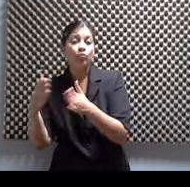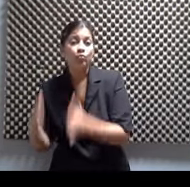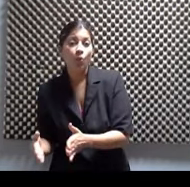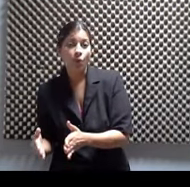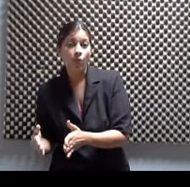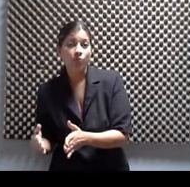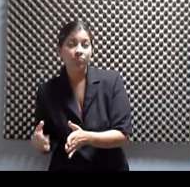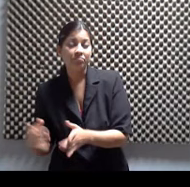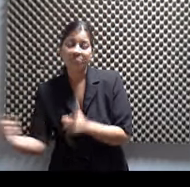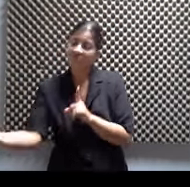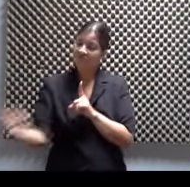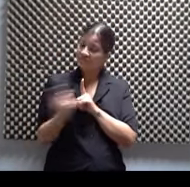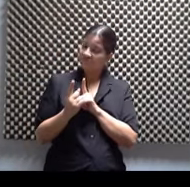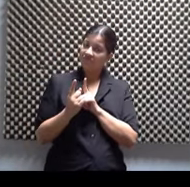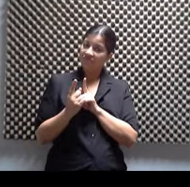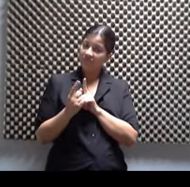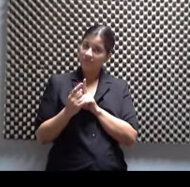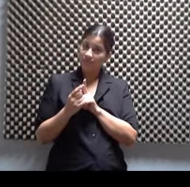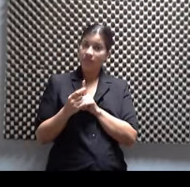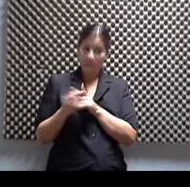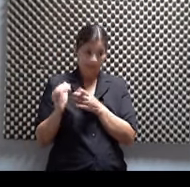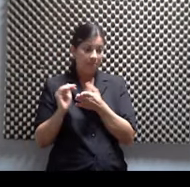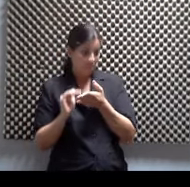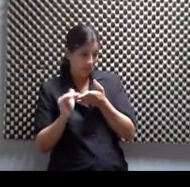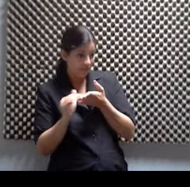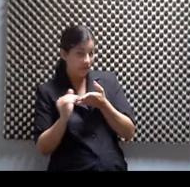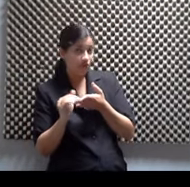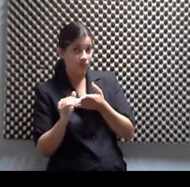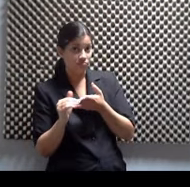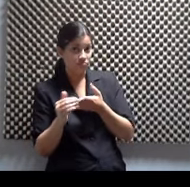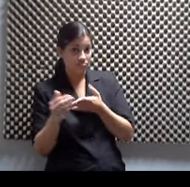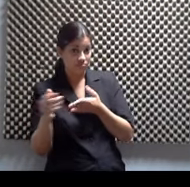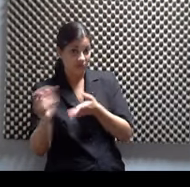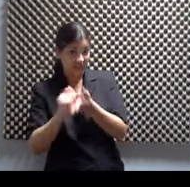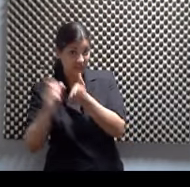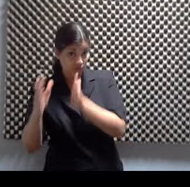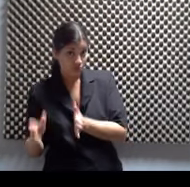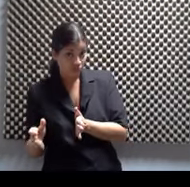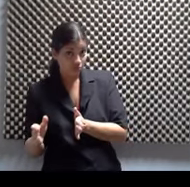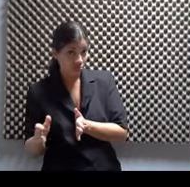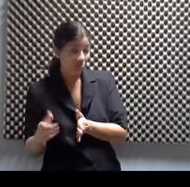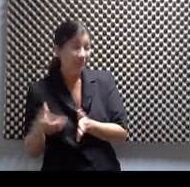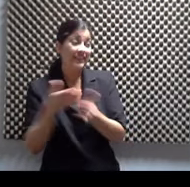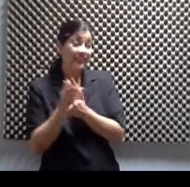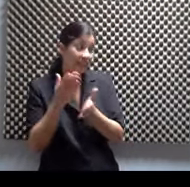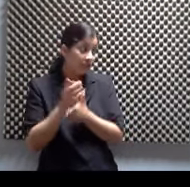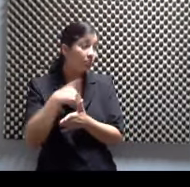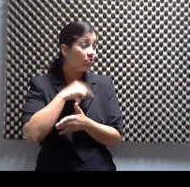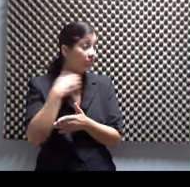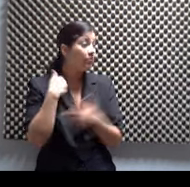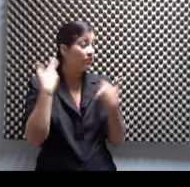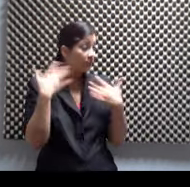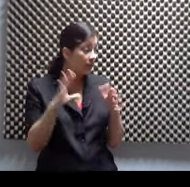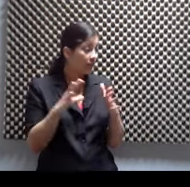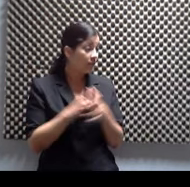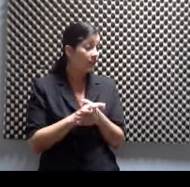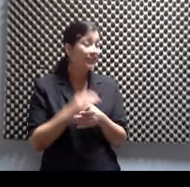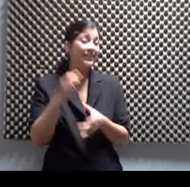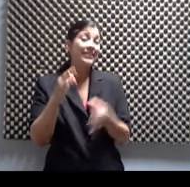obra de teatro. Y ellos dijeron, si hacemos la obra, nosotros retenemos los derechos, si no la hacemos, tú te quedas con